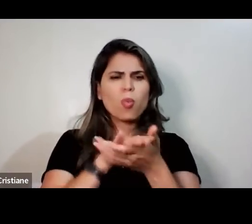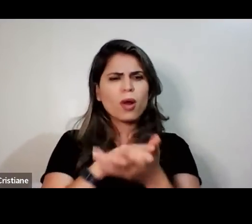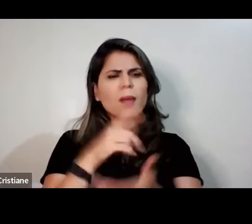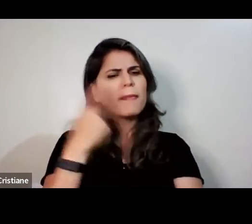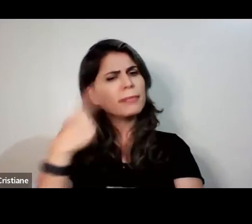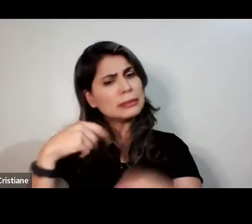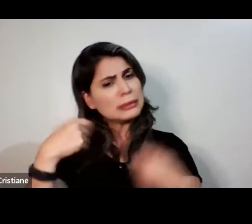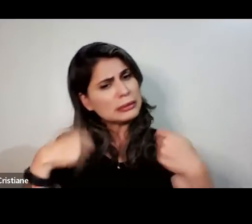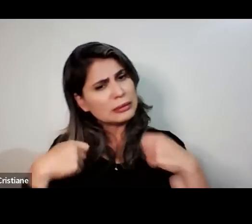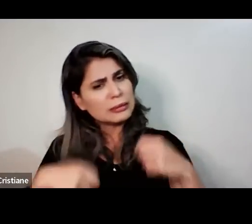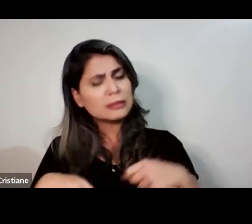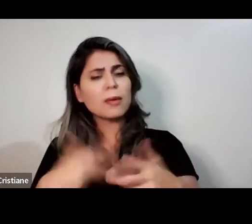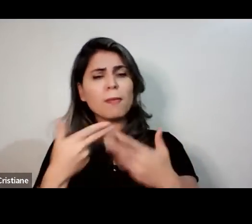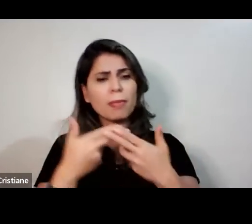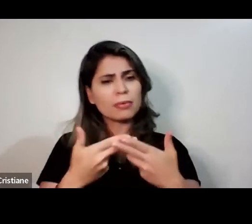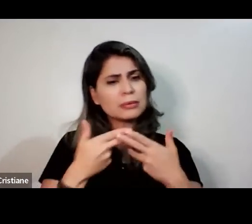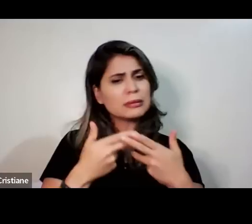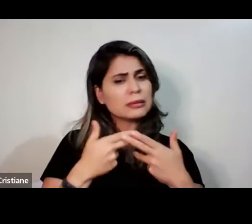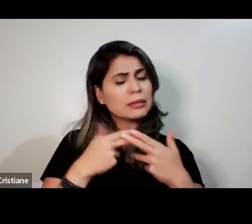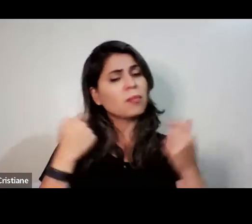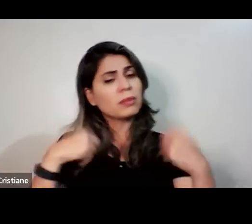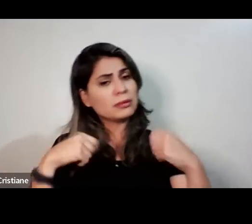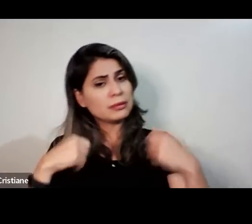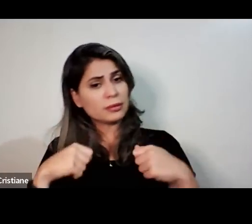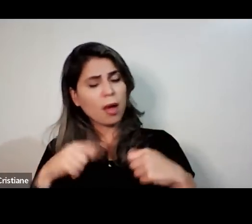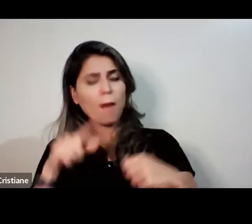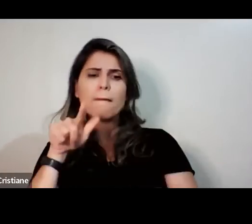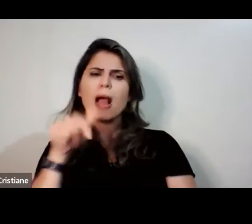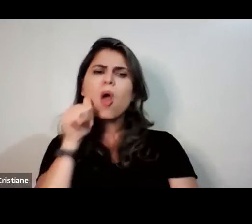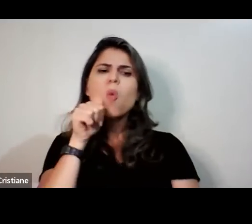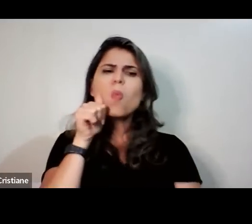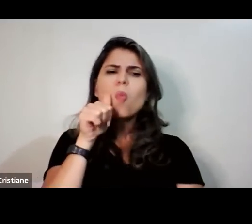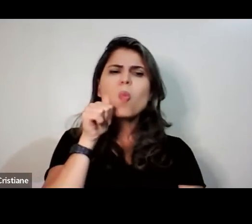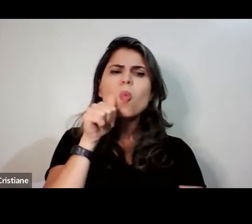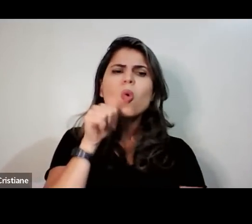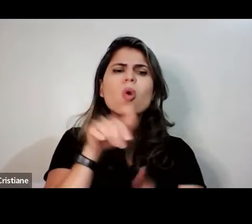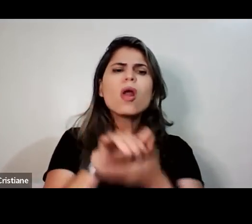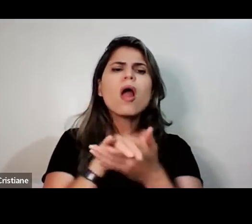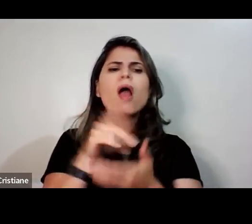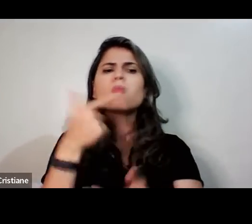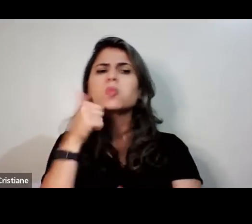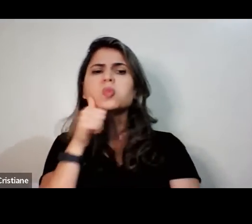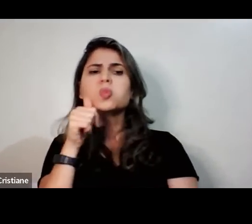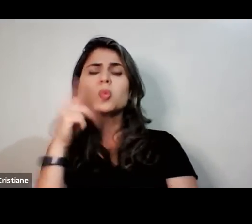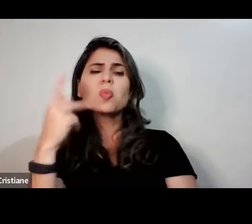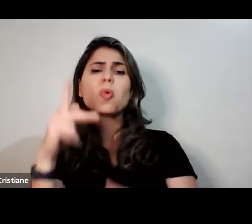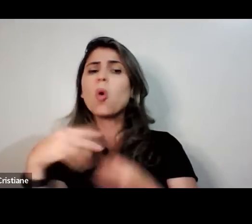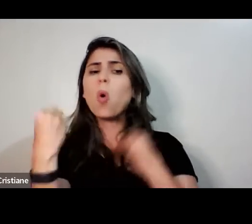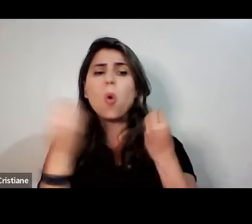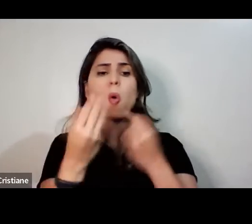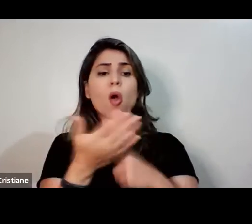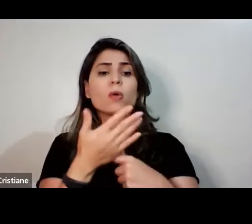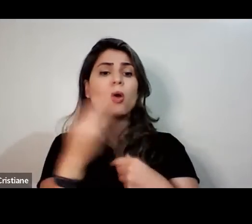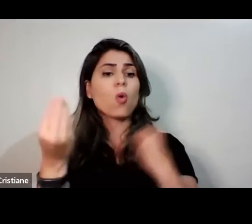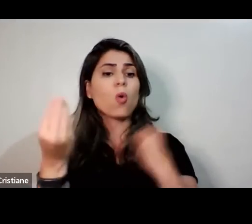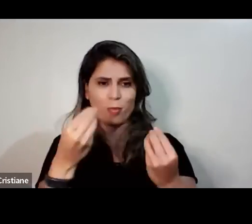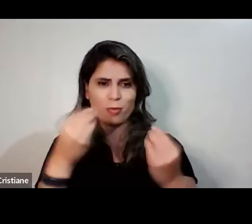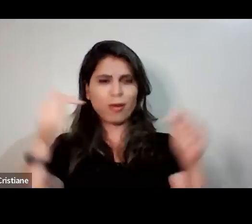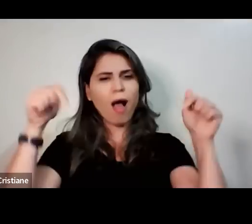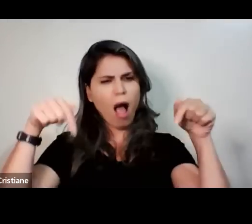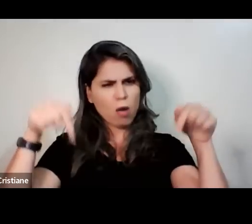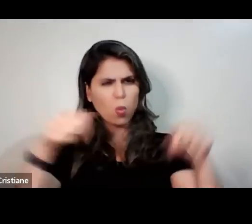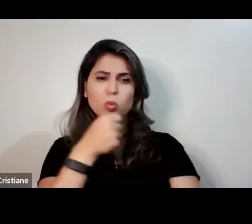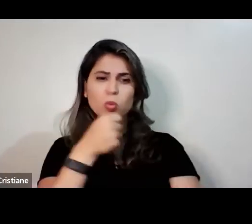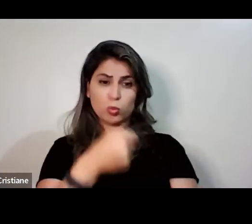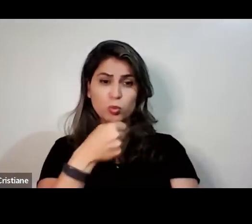O que ela pode fazer para melhorar? Então, nós vamos conversar com a Marta, primeiramente. Levanta a sua mãozinha de novo, Marta. Para a